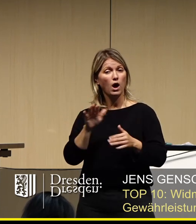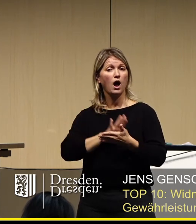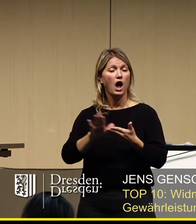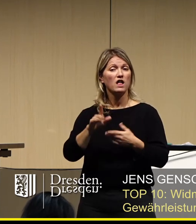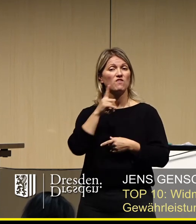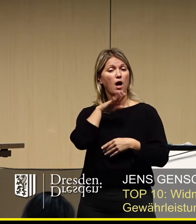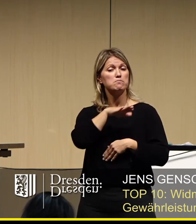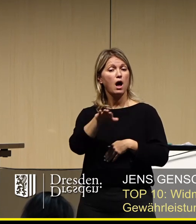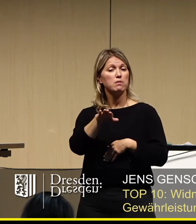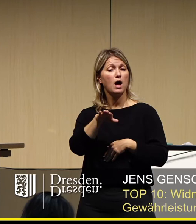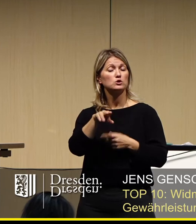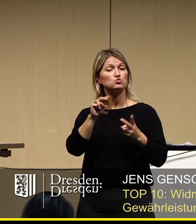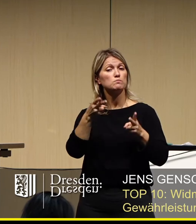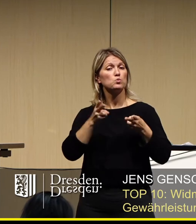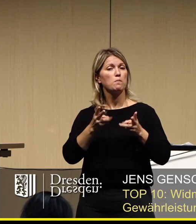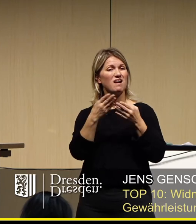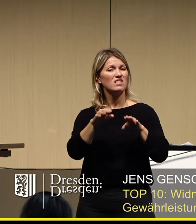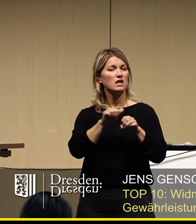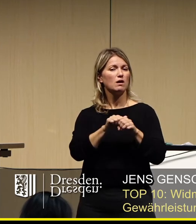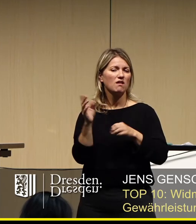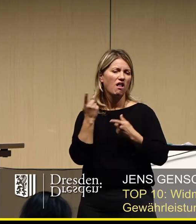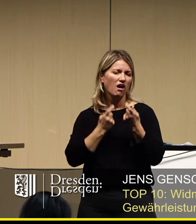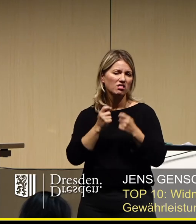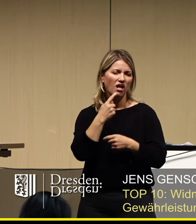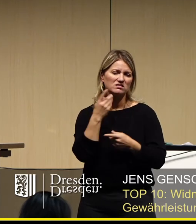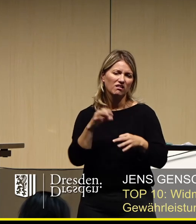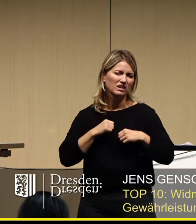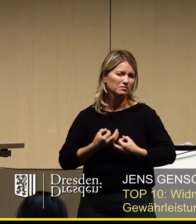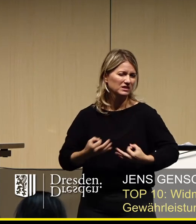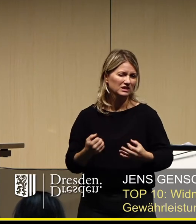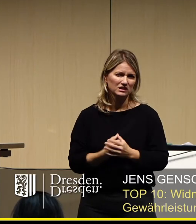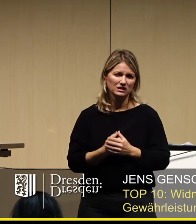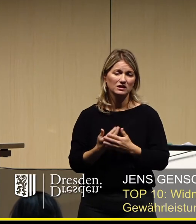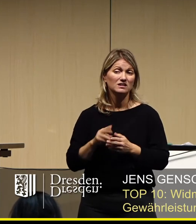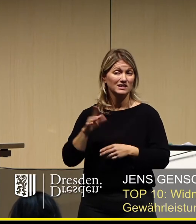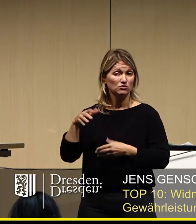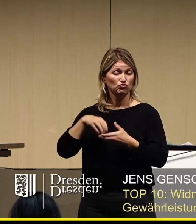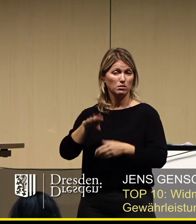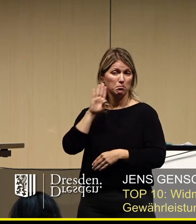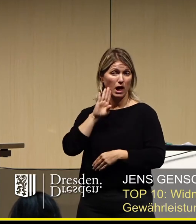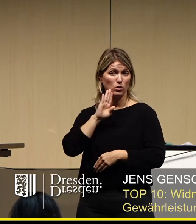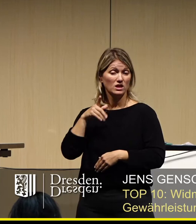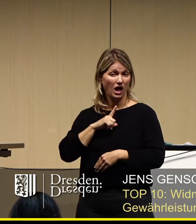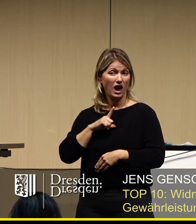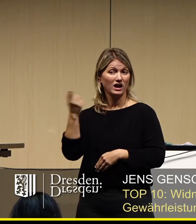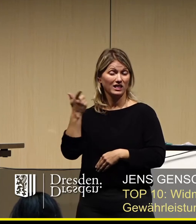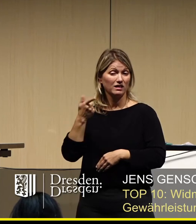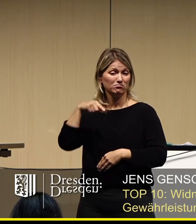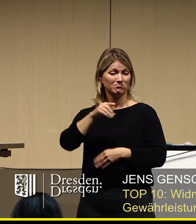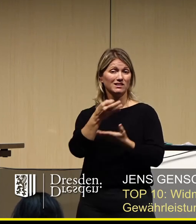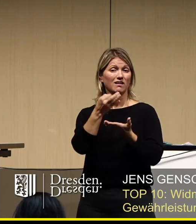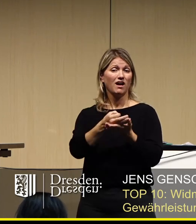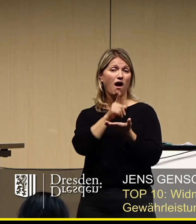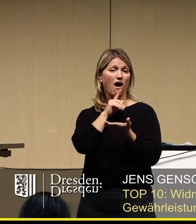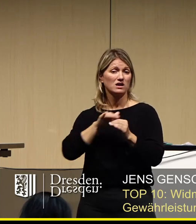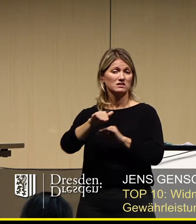Weihnachtsmarkt und dann haben die Händler am Ende gesagt, das bringt nichts. Die Stadt Bautzen hat in der Innenstadt eine Eisfläche oder sind Glühweinbuden